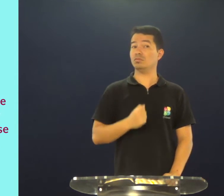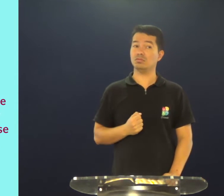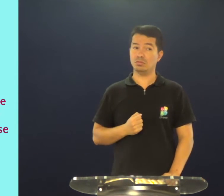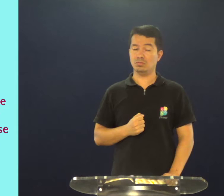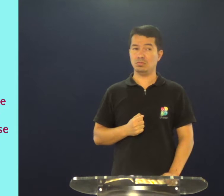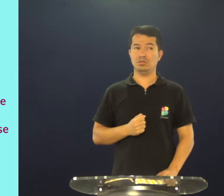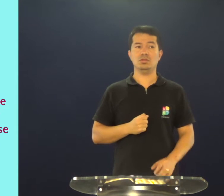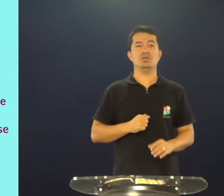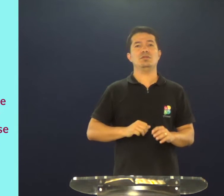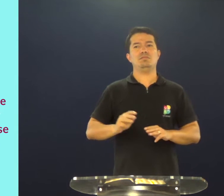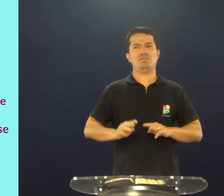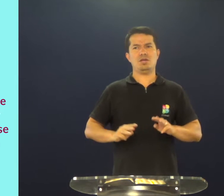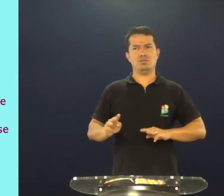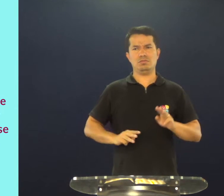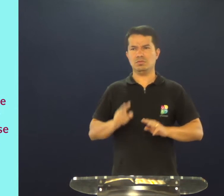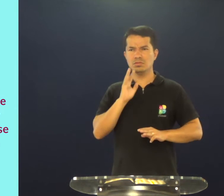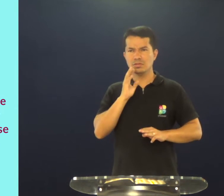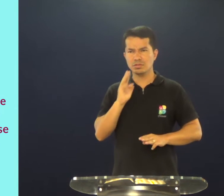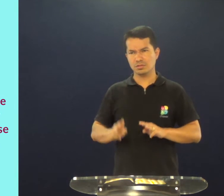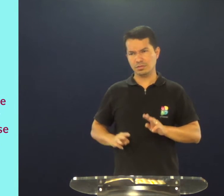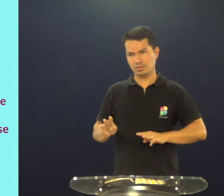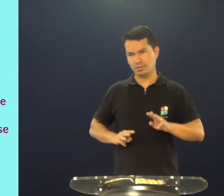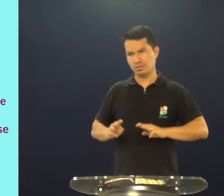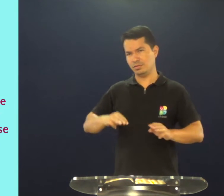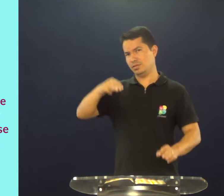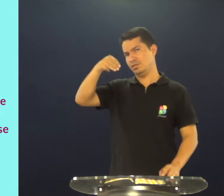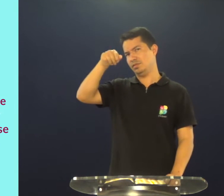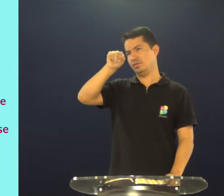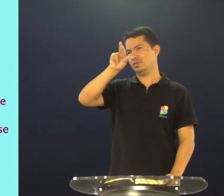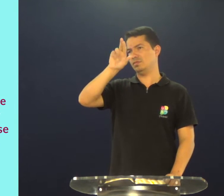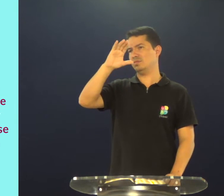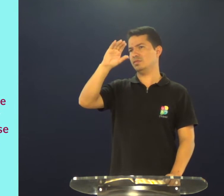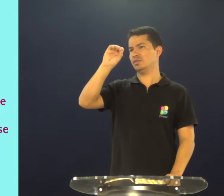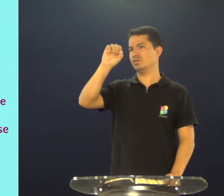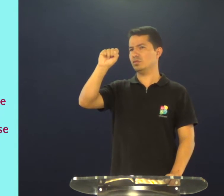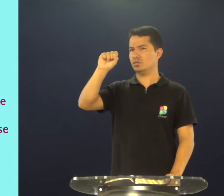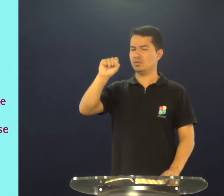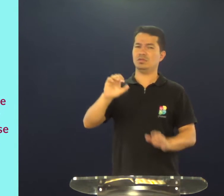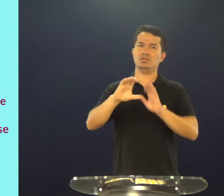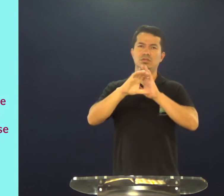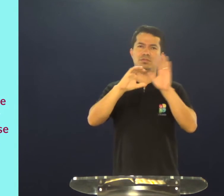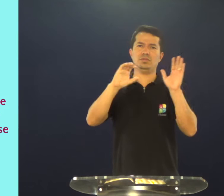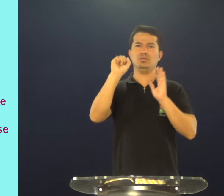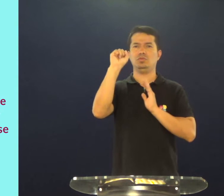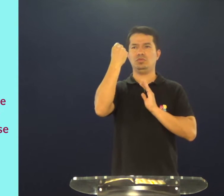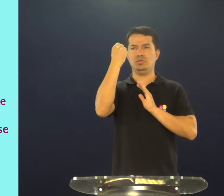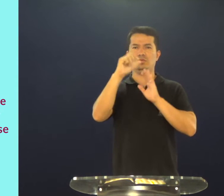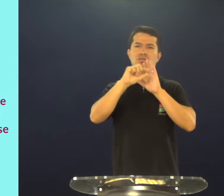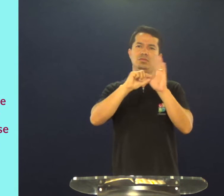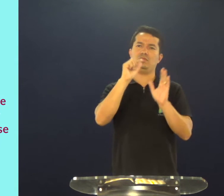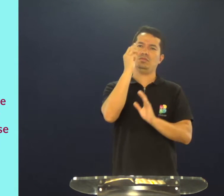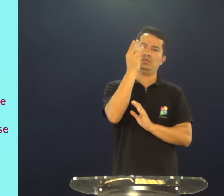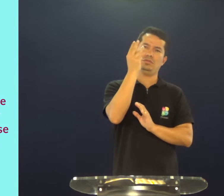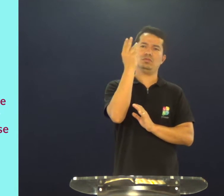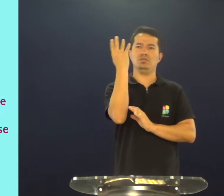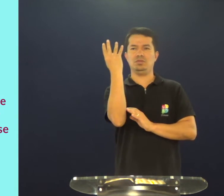34, conhece Marcos? Marcos, conhece esse sinal? Marcos, capítulo 8,